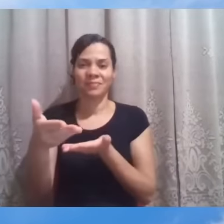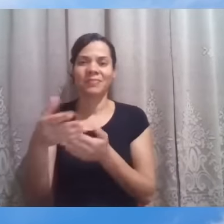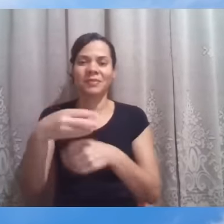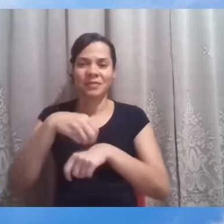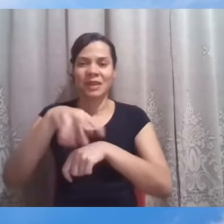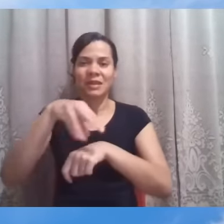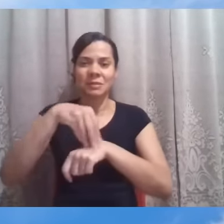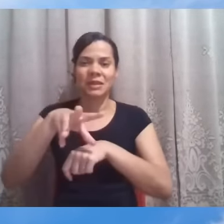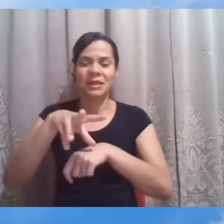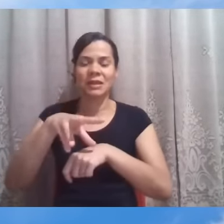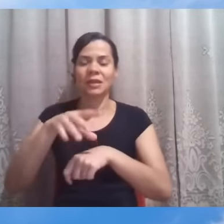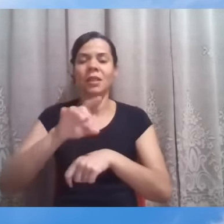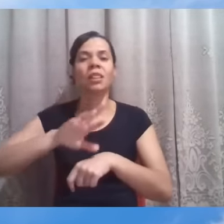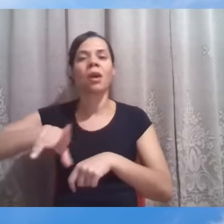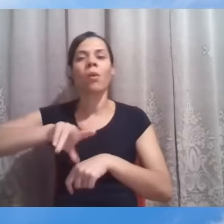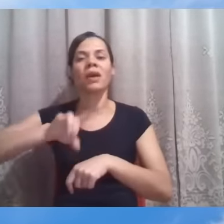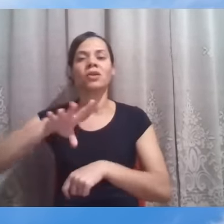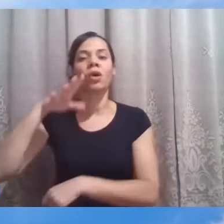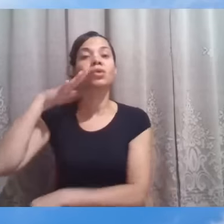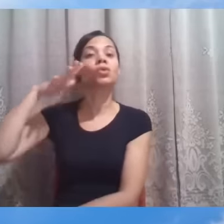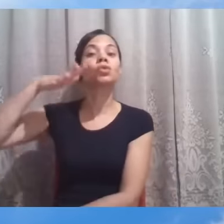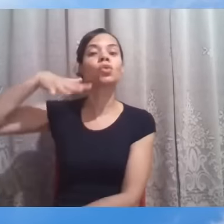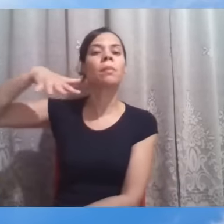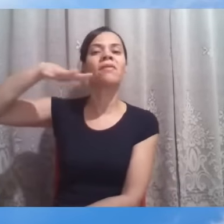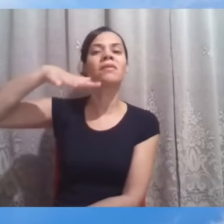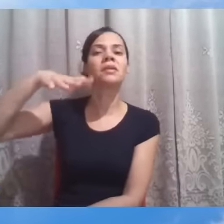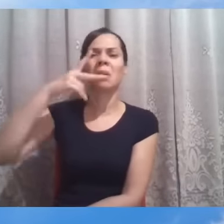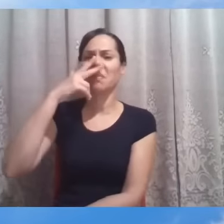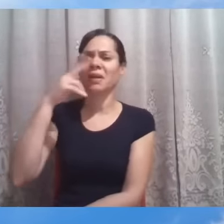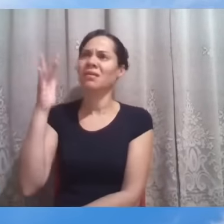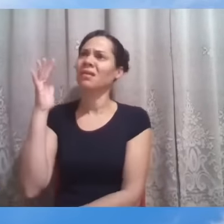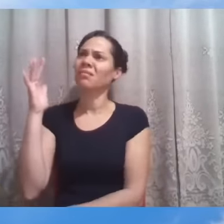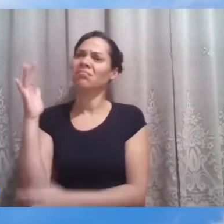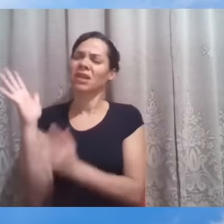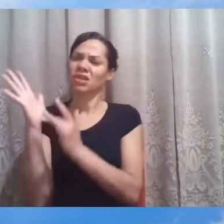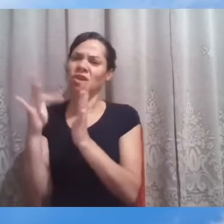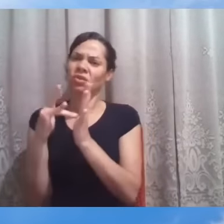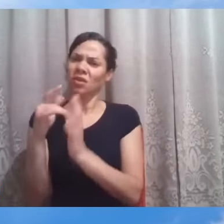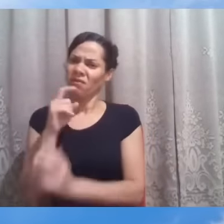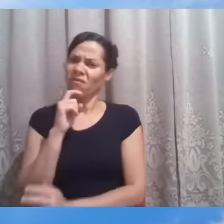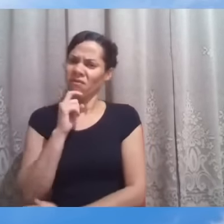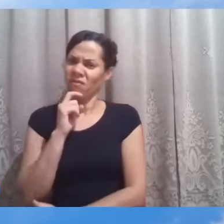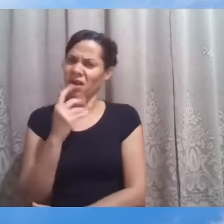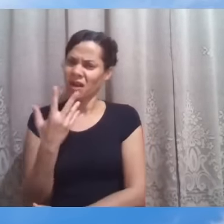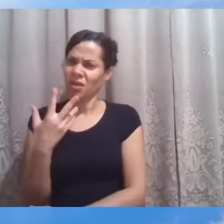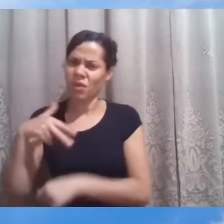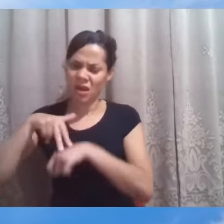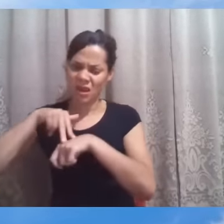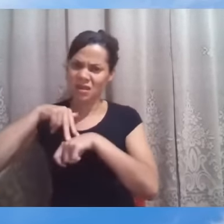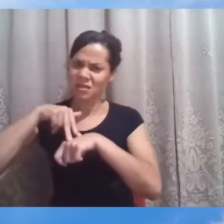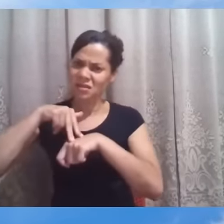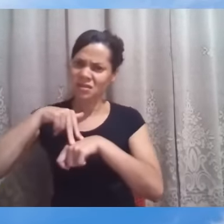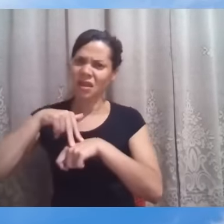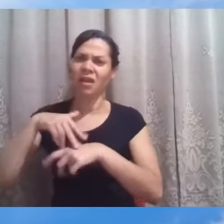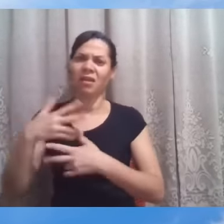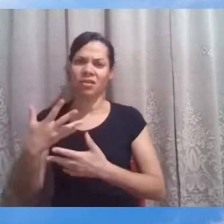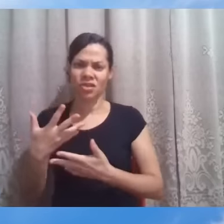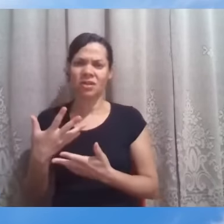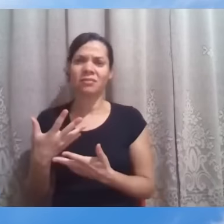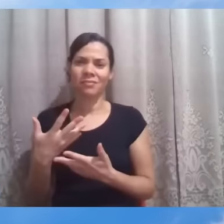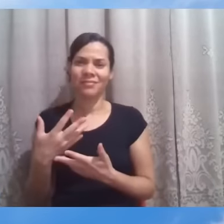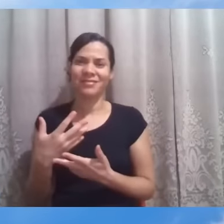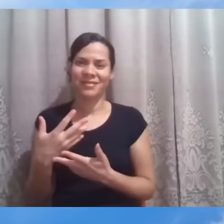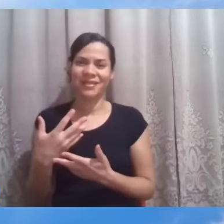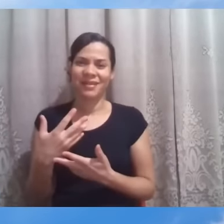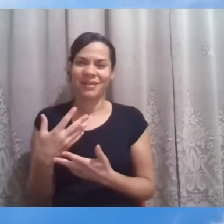análise superficial que poderia considerar Jesus indiferente ou frio, resistente ao auxílio a ser prestado